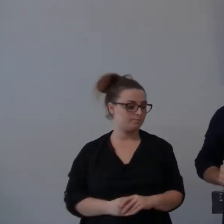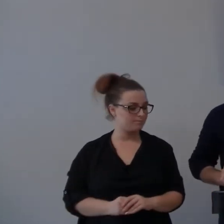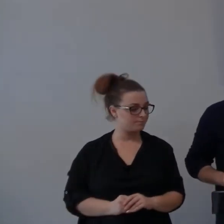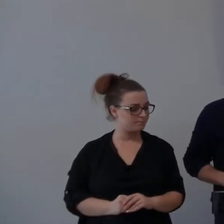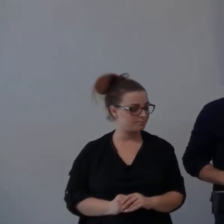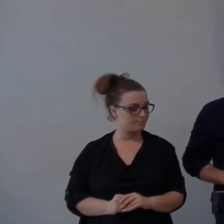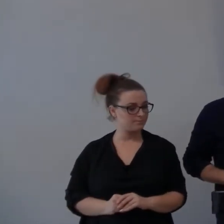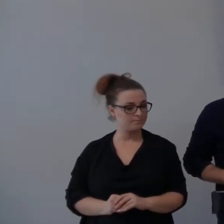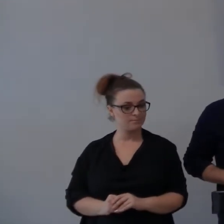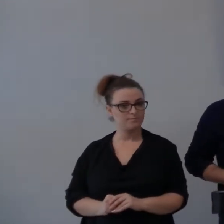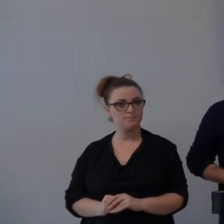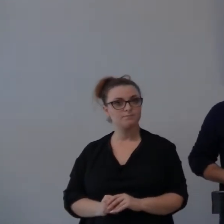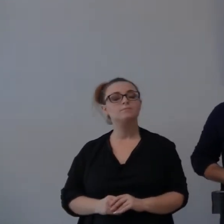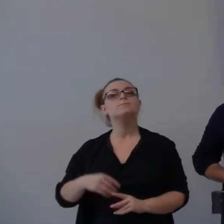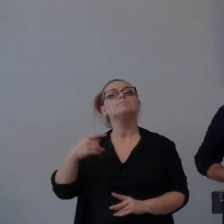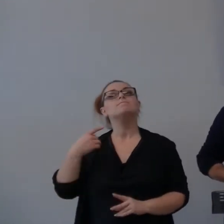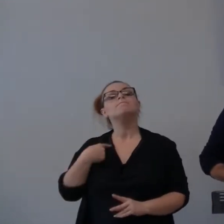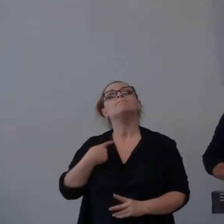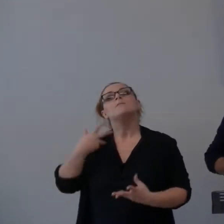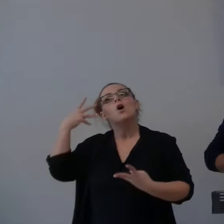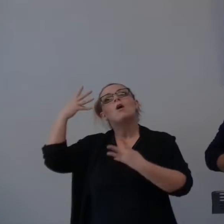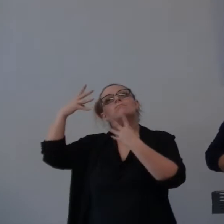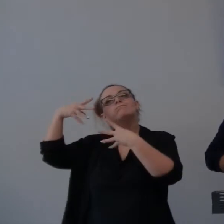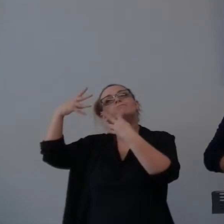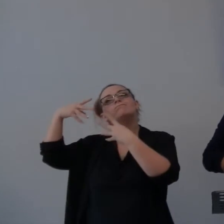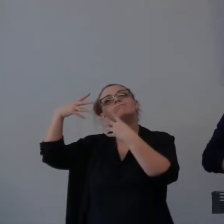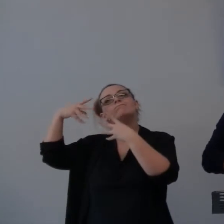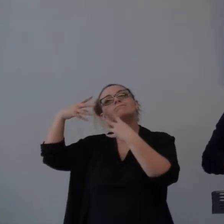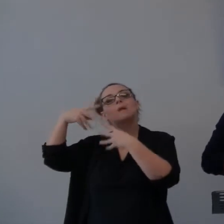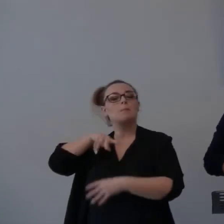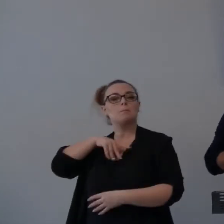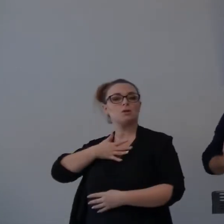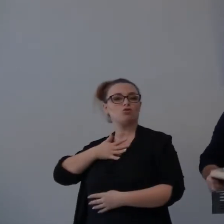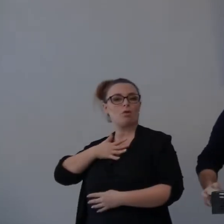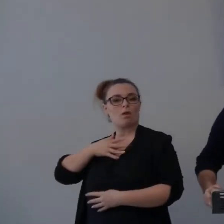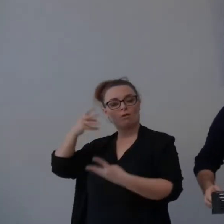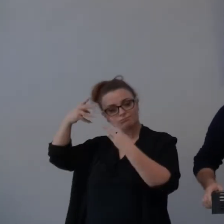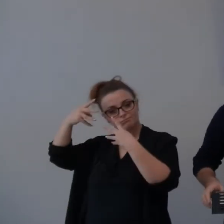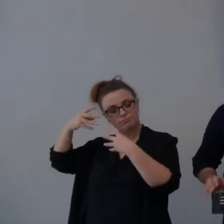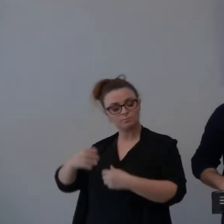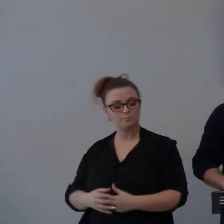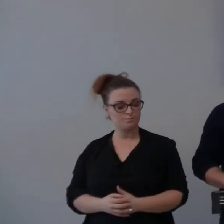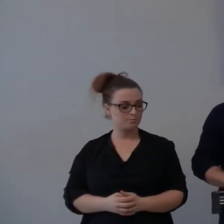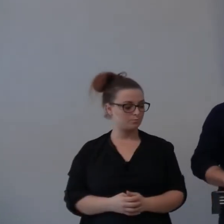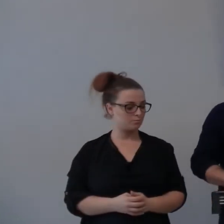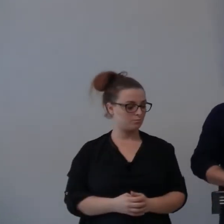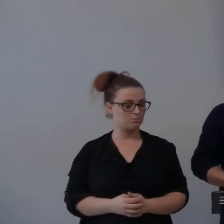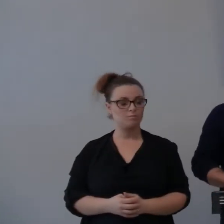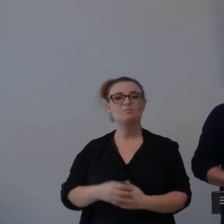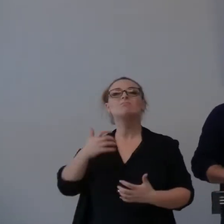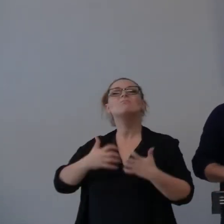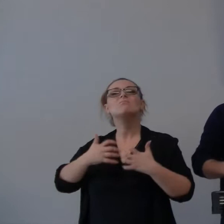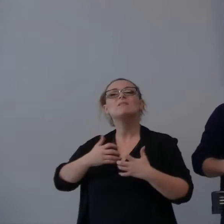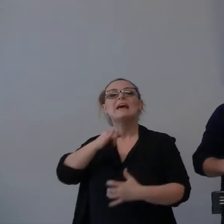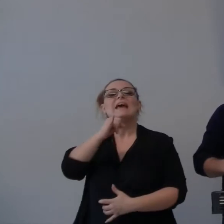Partendo da questo punto, ho fatto delle riflessioni per me, personalmente. Innanzitutto, che cos'è l'ira?